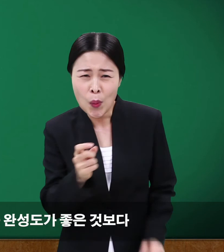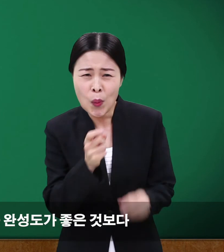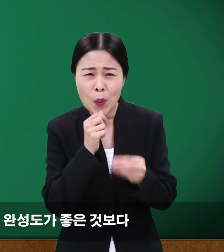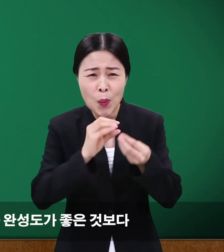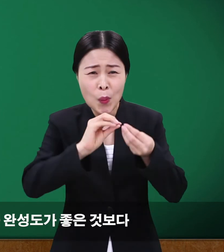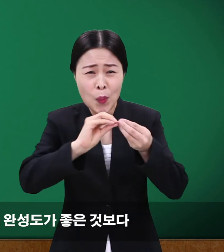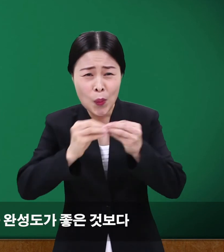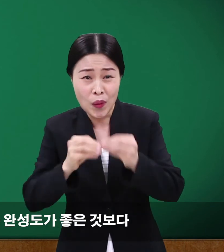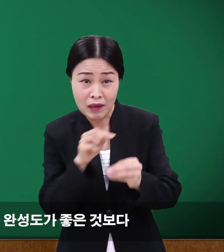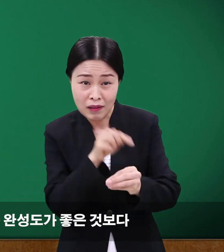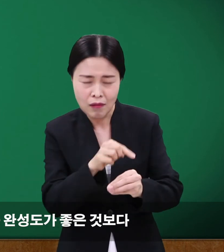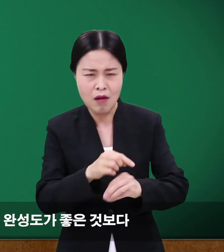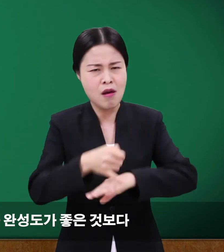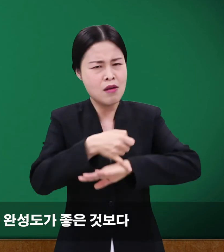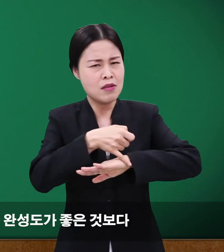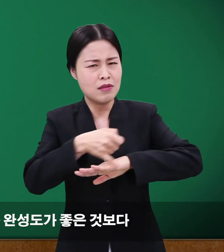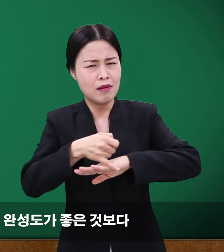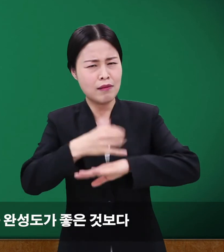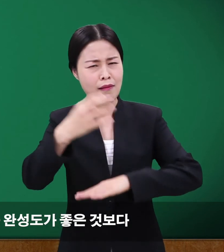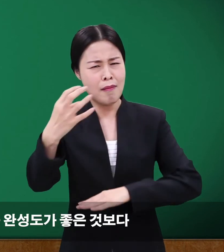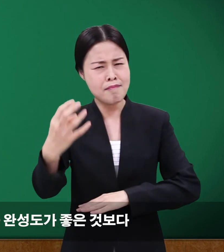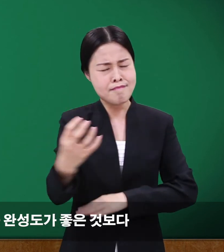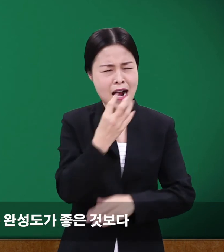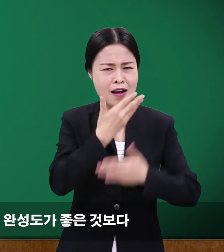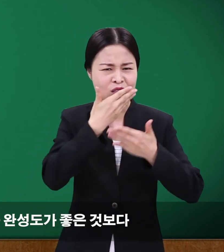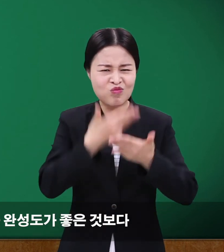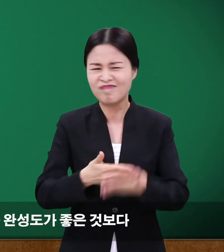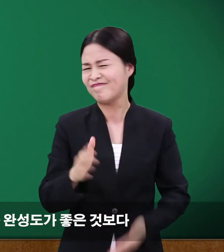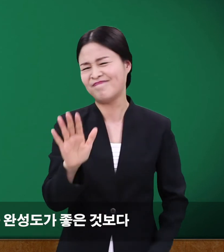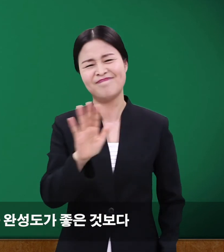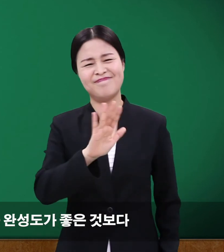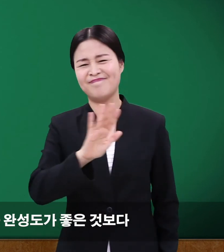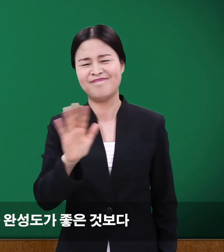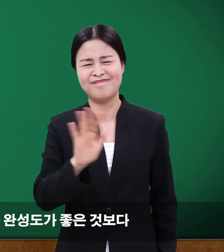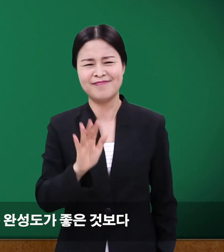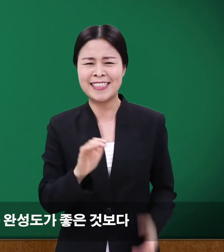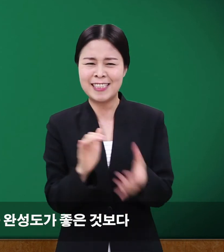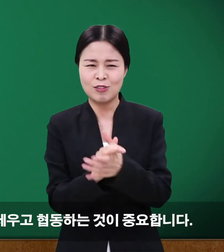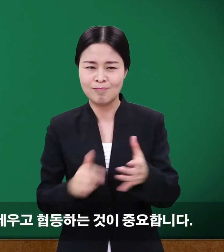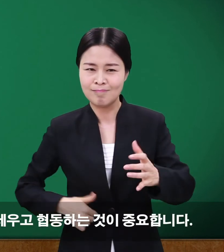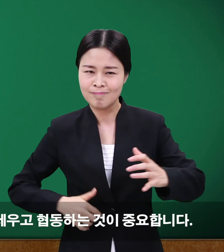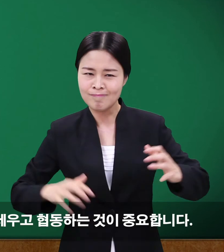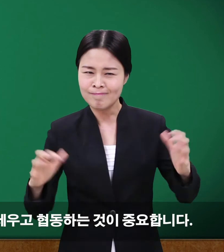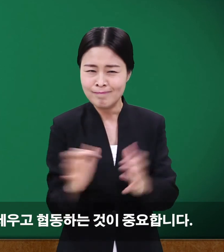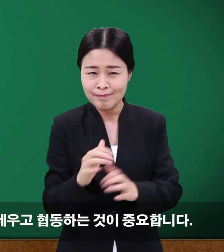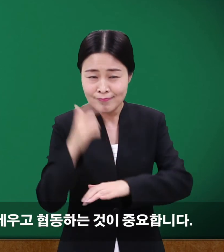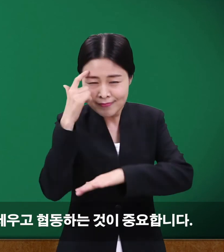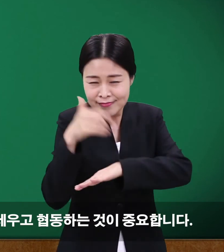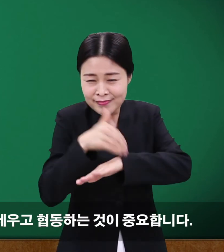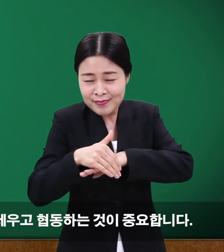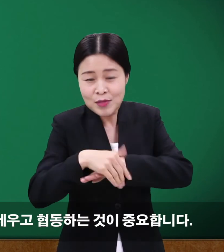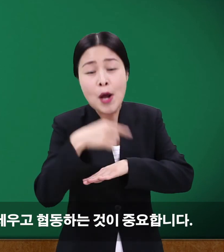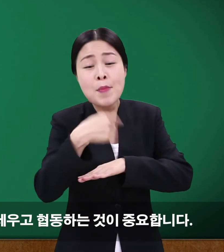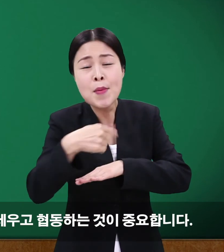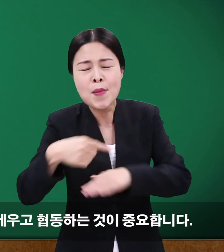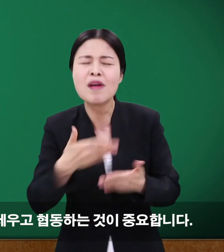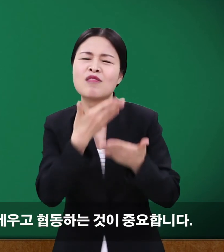디오라마는 디자인이나 완성도가 좋은 것보다 만드는 과정에서 친구들과 계획을